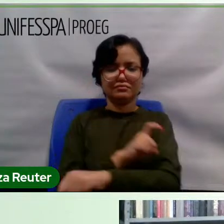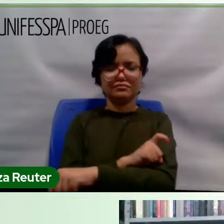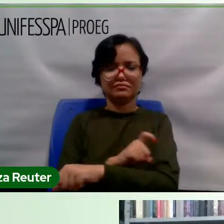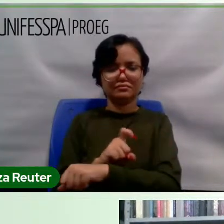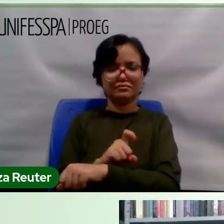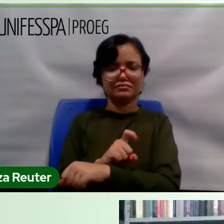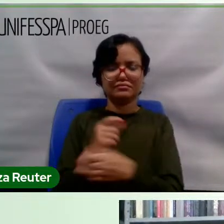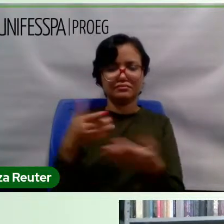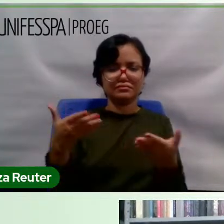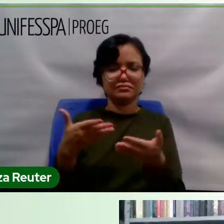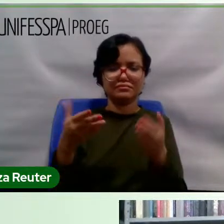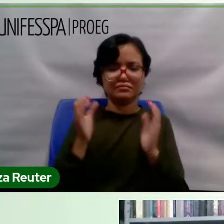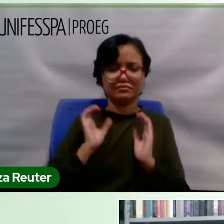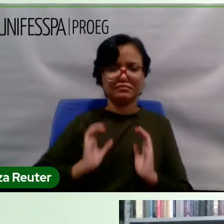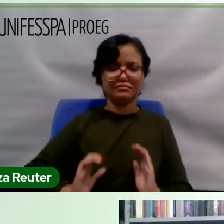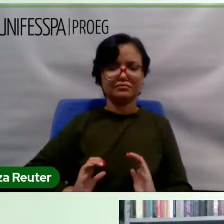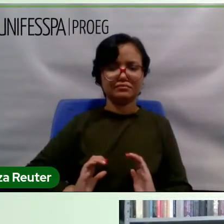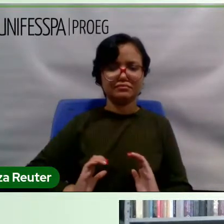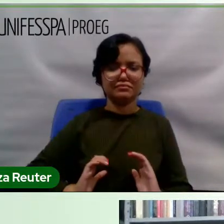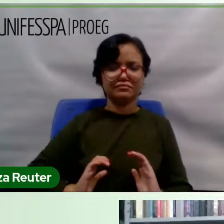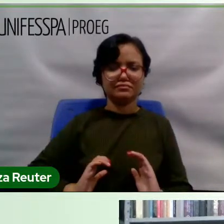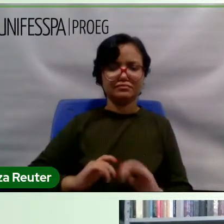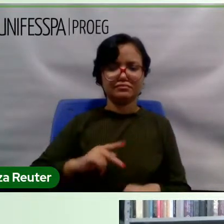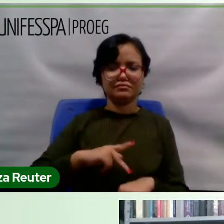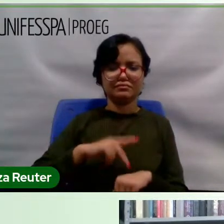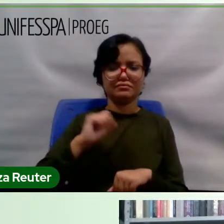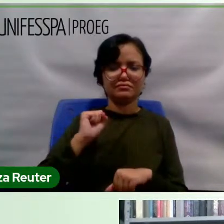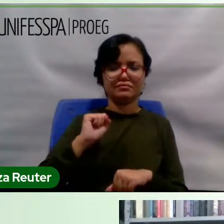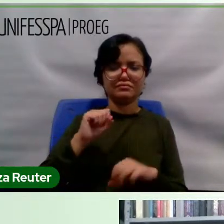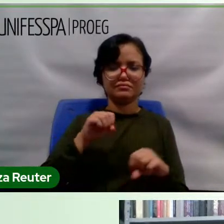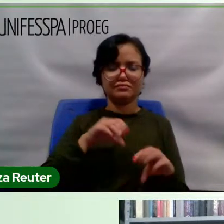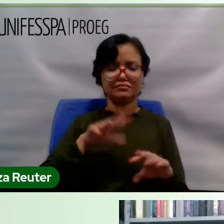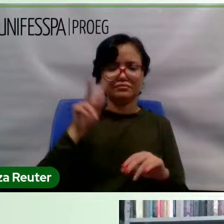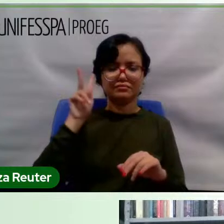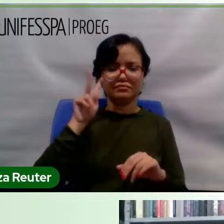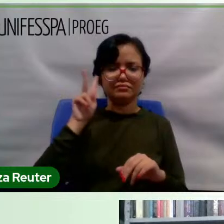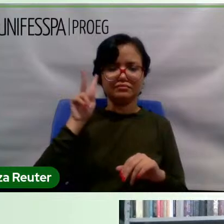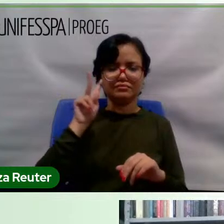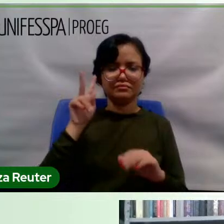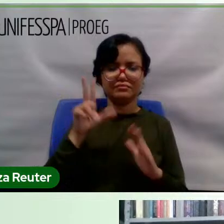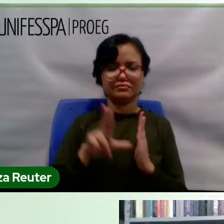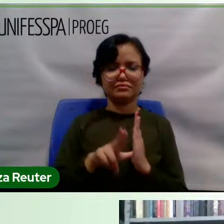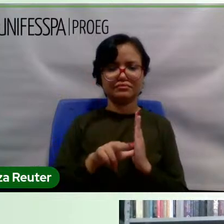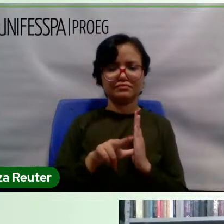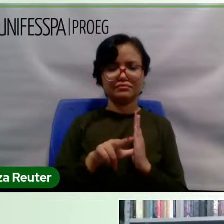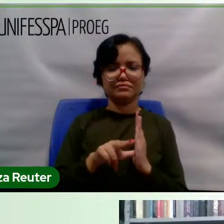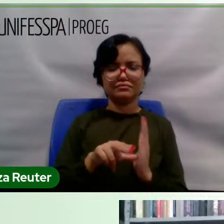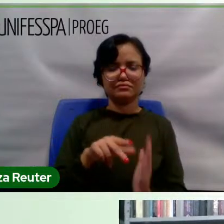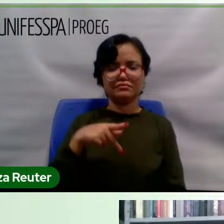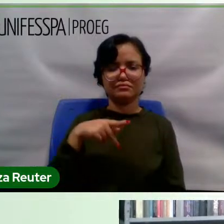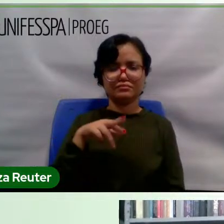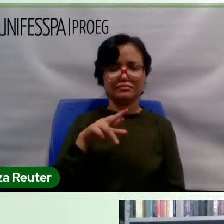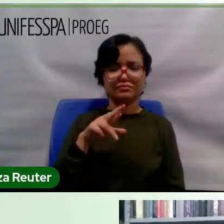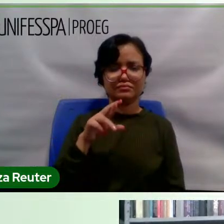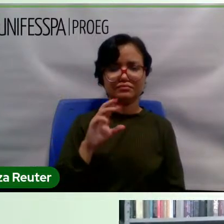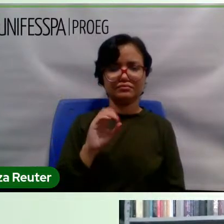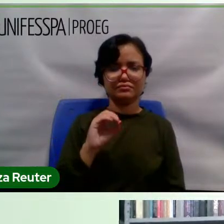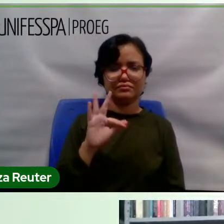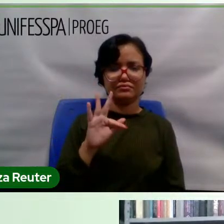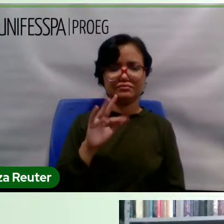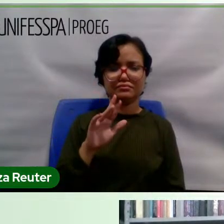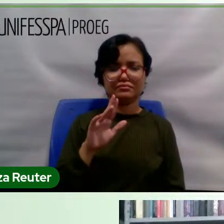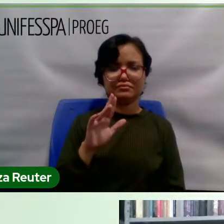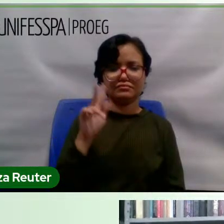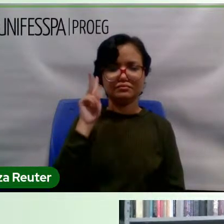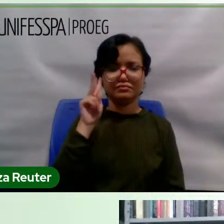atualmente coordenando o programa de pós-graduação em Ensino de História da Unifespa, o Prof. História. É uma honra poder estar aqui hoje.